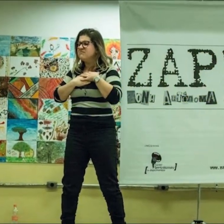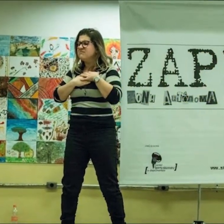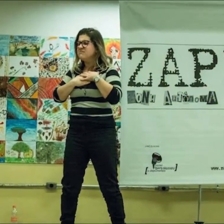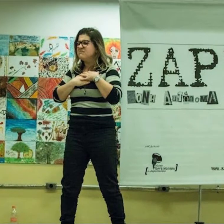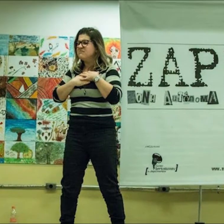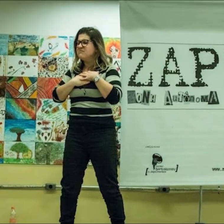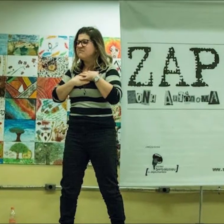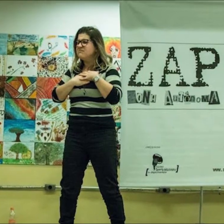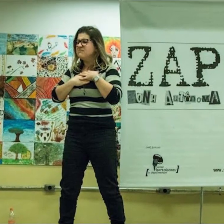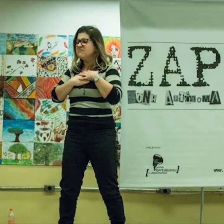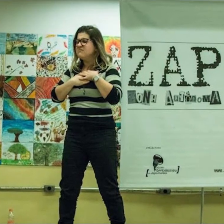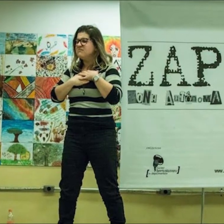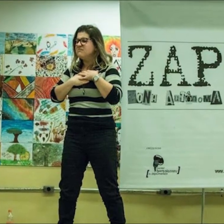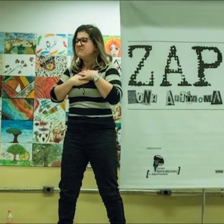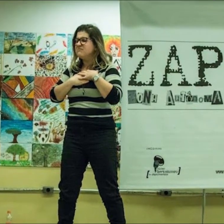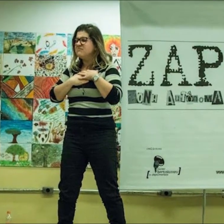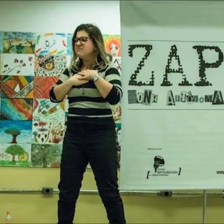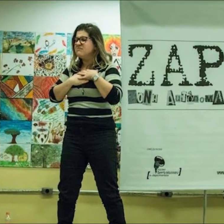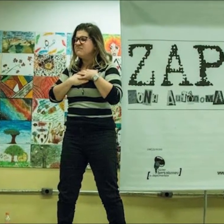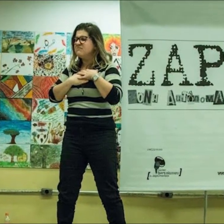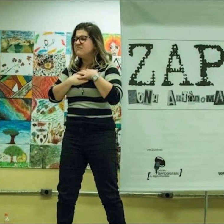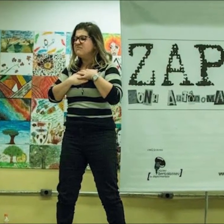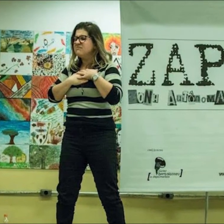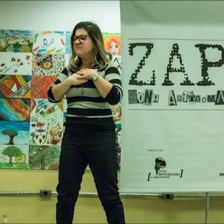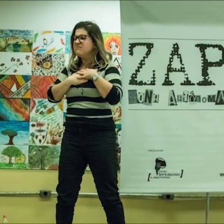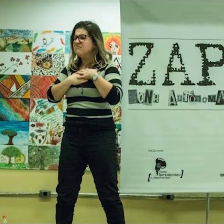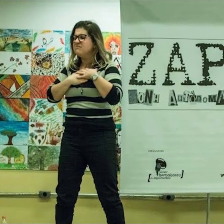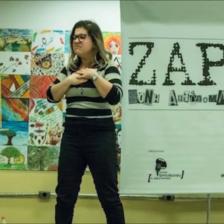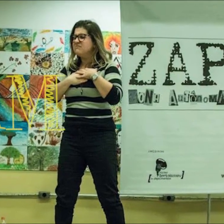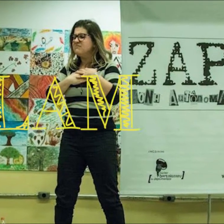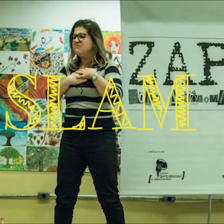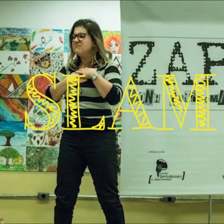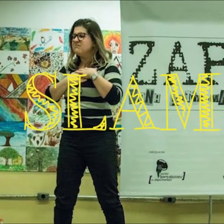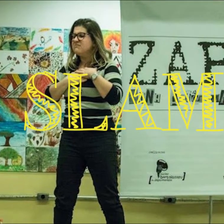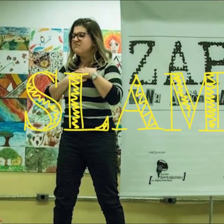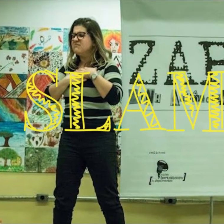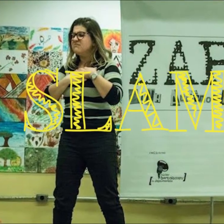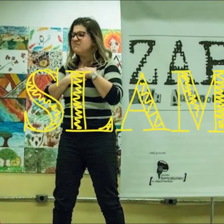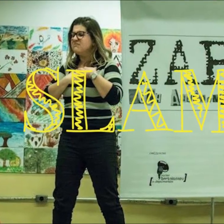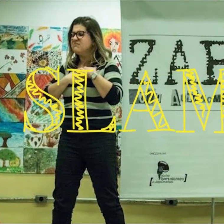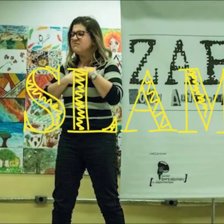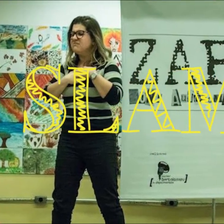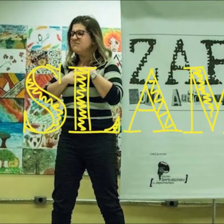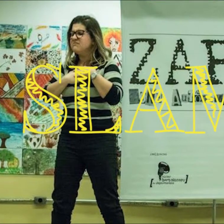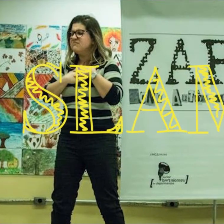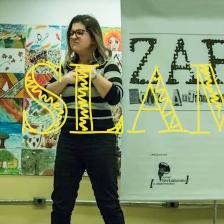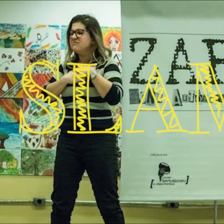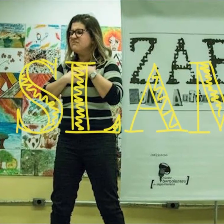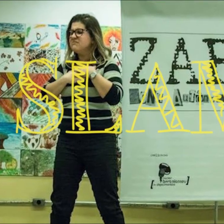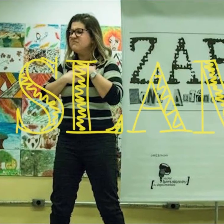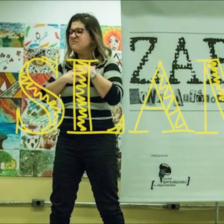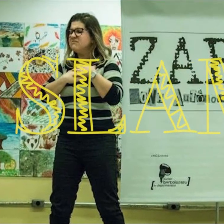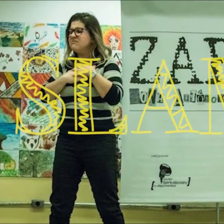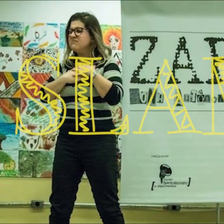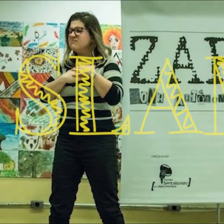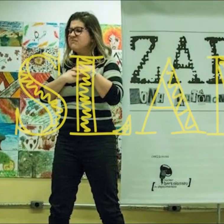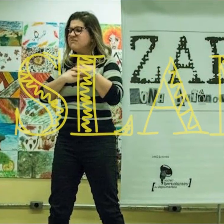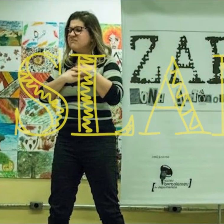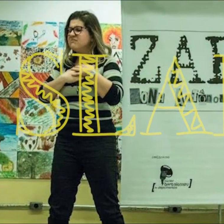E ao seu lado, Marita, que está com uma blusa de listras grossas, pretas e cinzas, calça preta e botas.